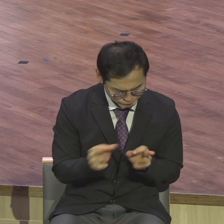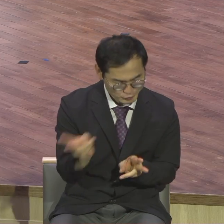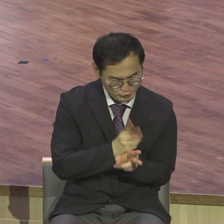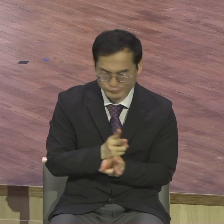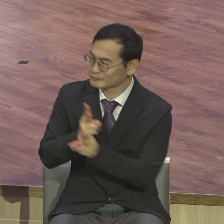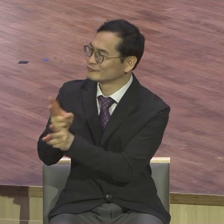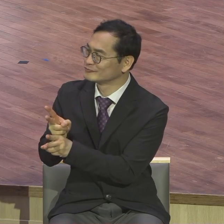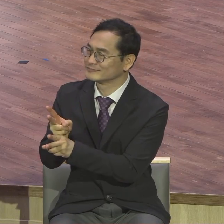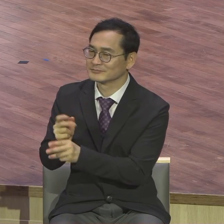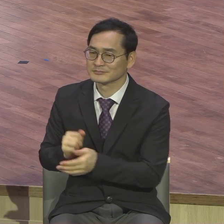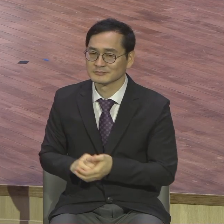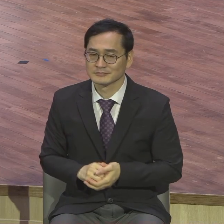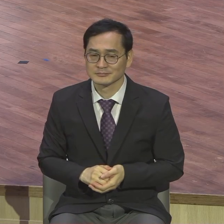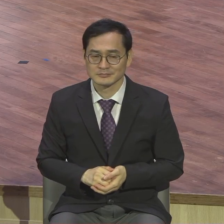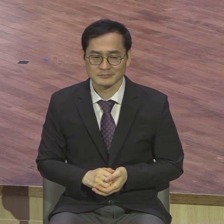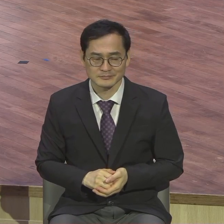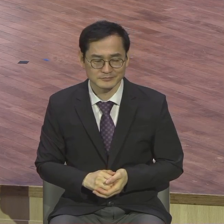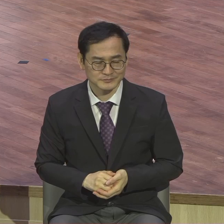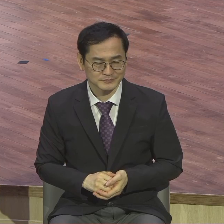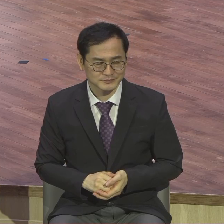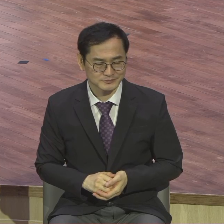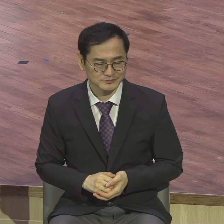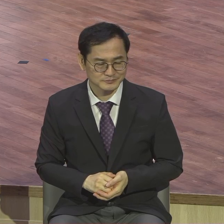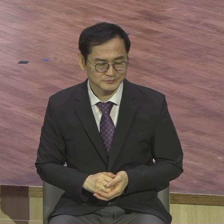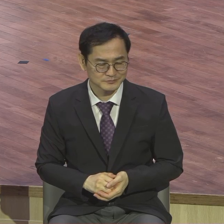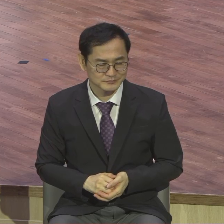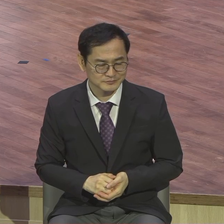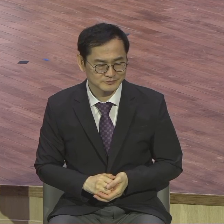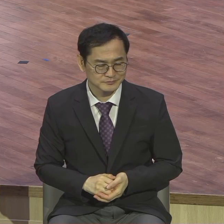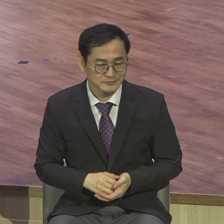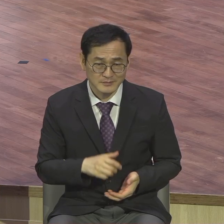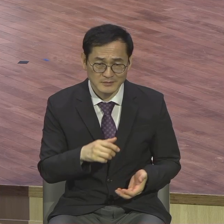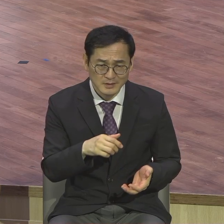주인이 달란트 양하고는 상관이 없어